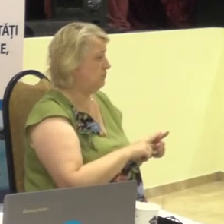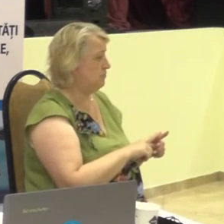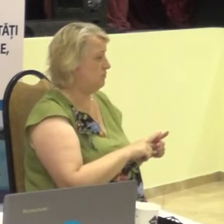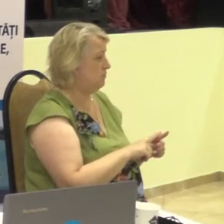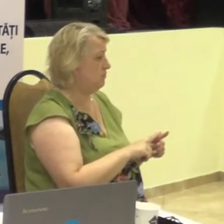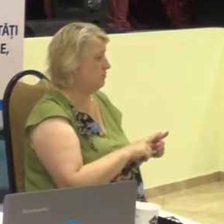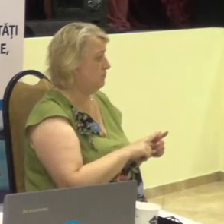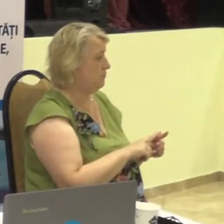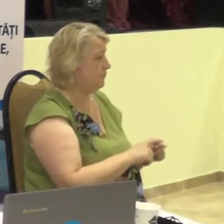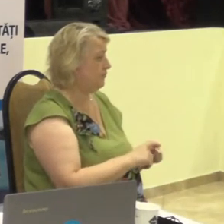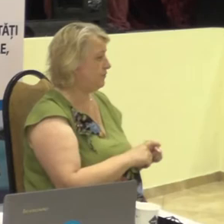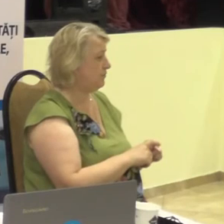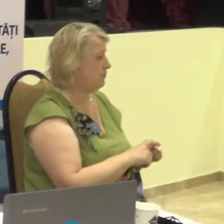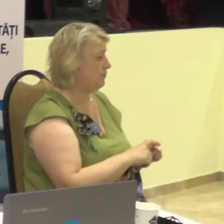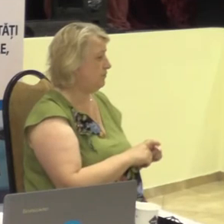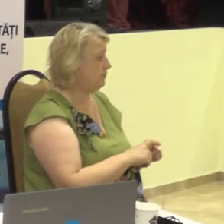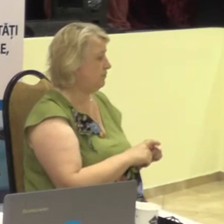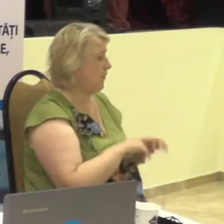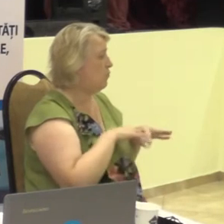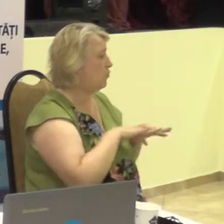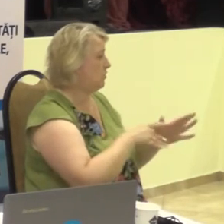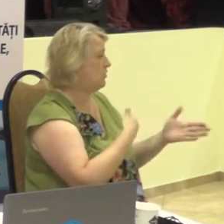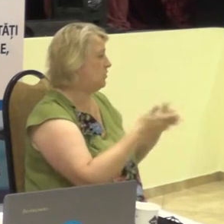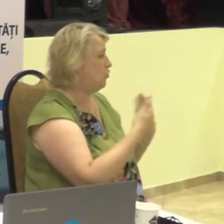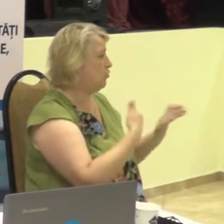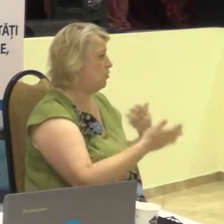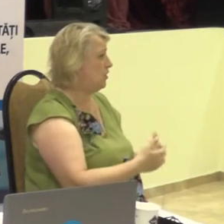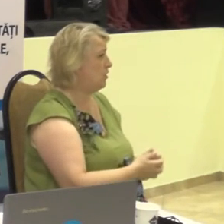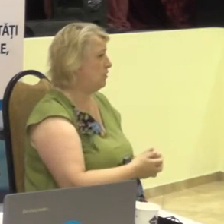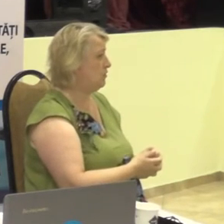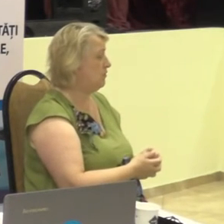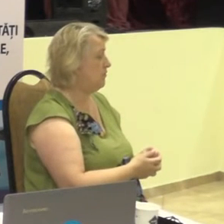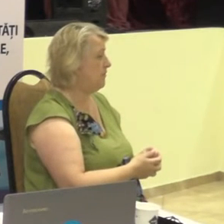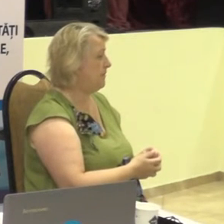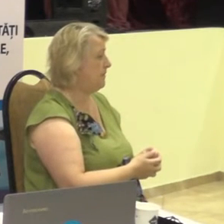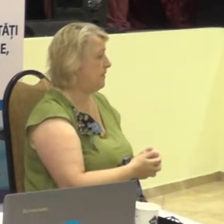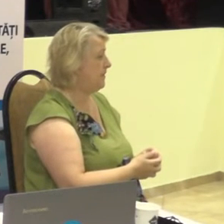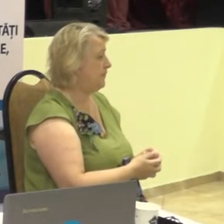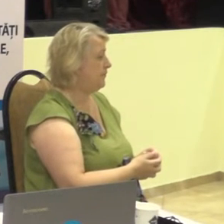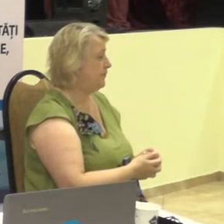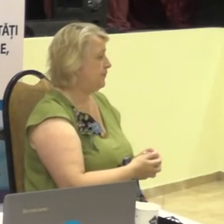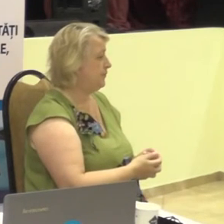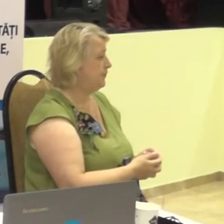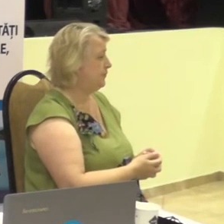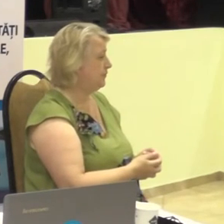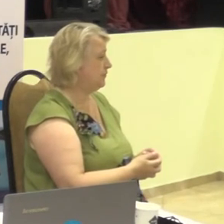proces de comunicare. Limbajul formelor T,